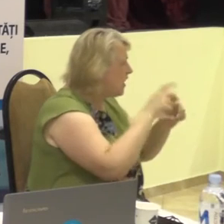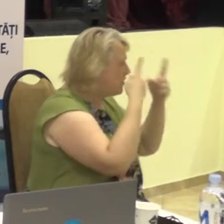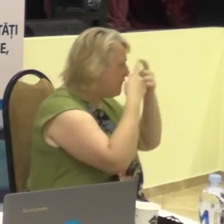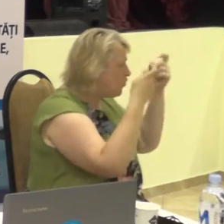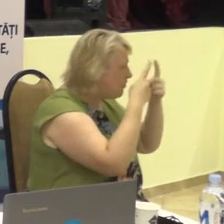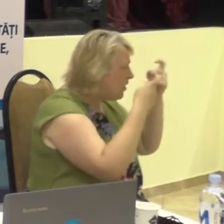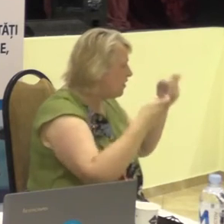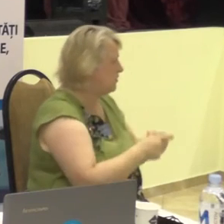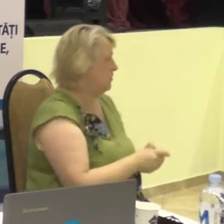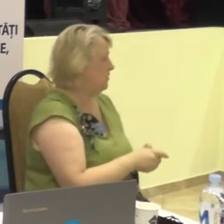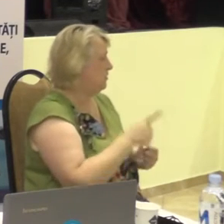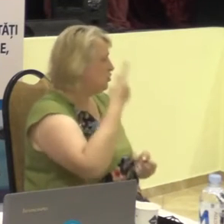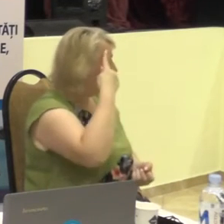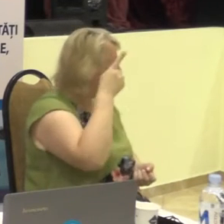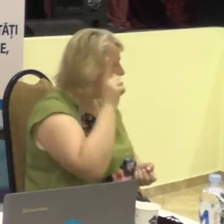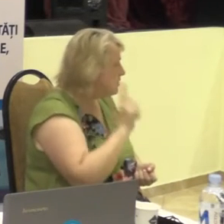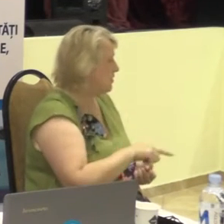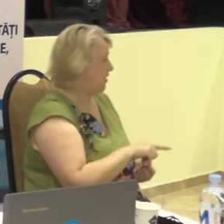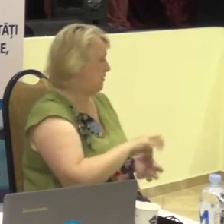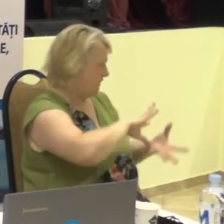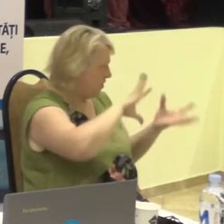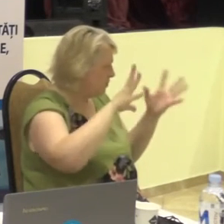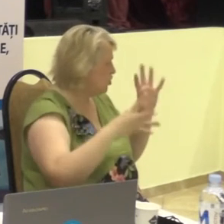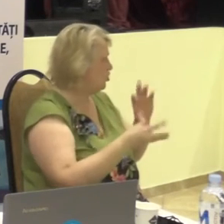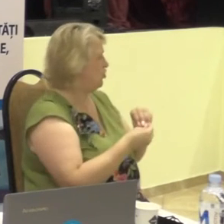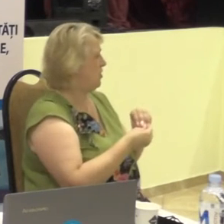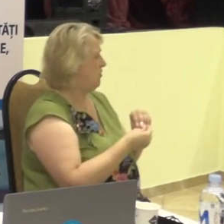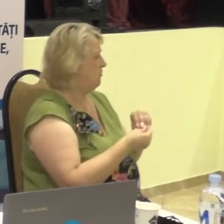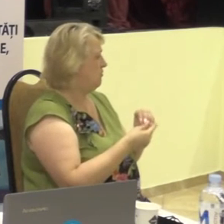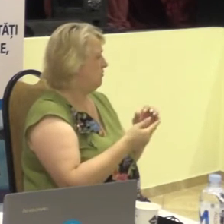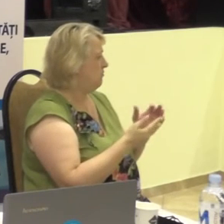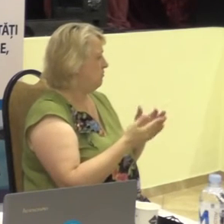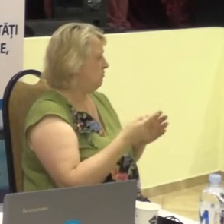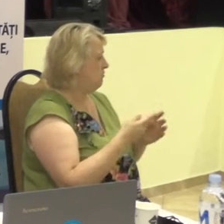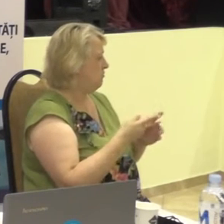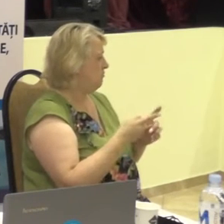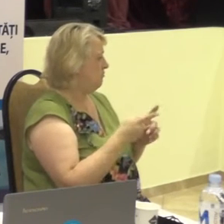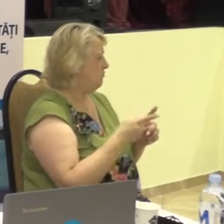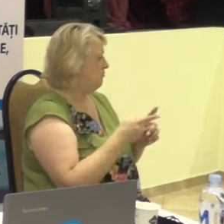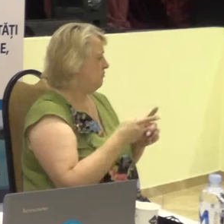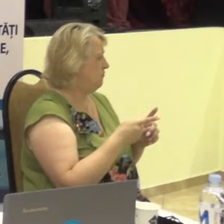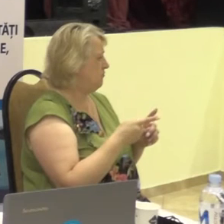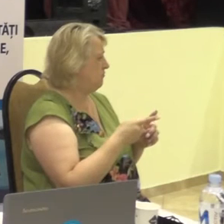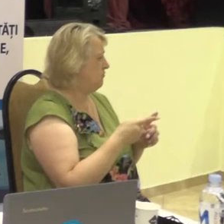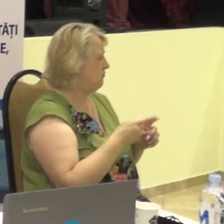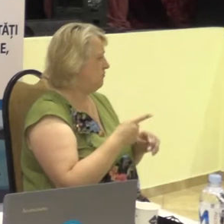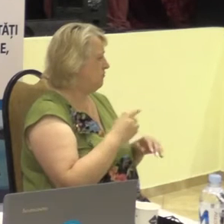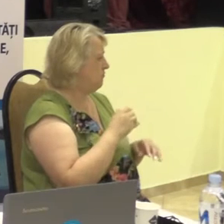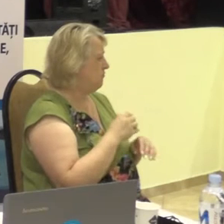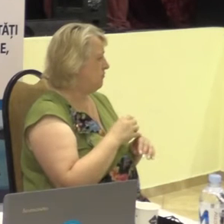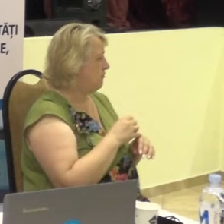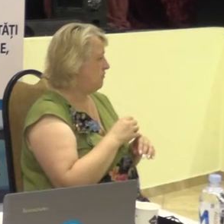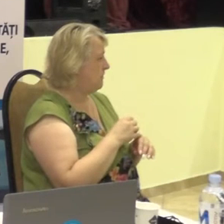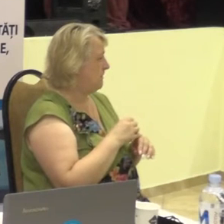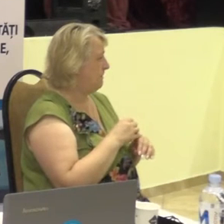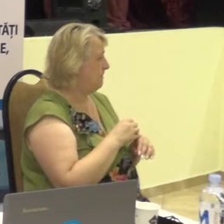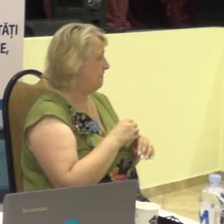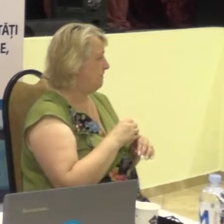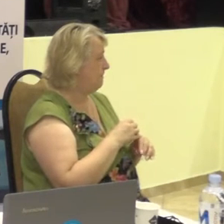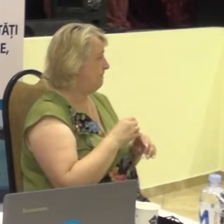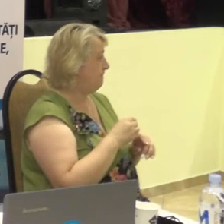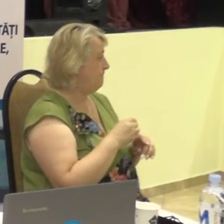să cunoască, în general, fiziologia și faptul că